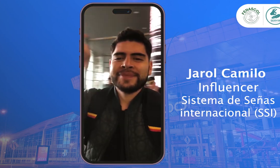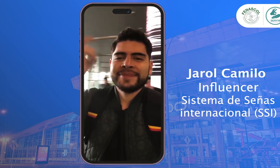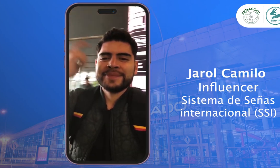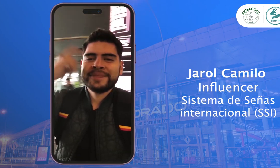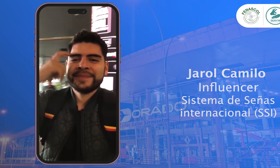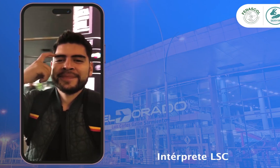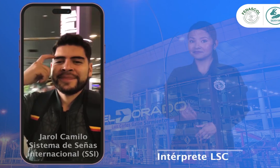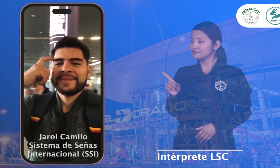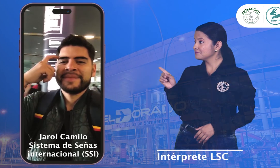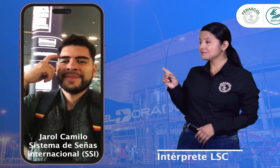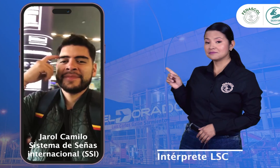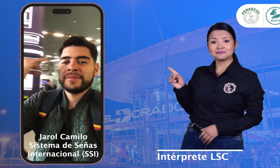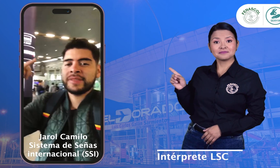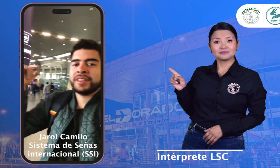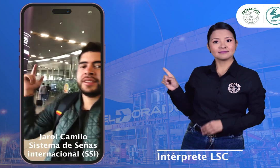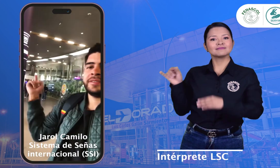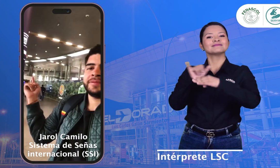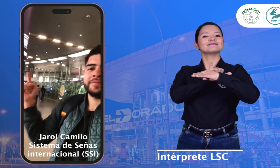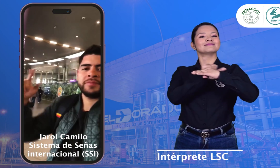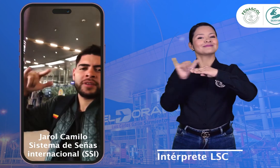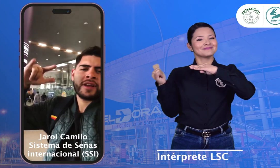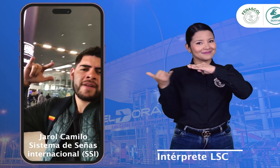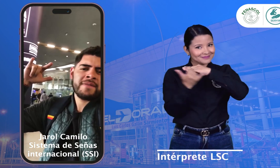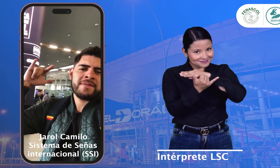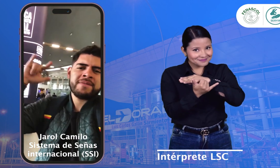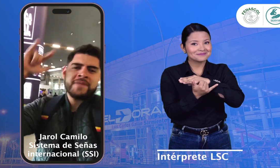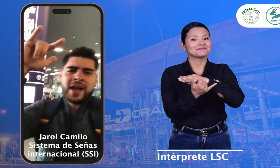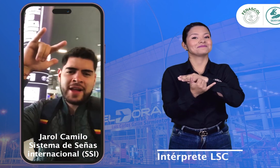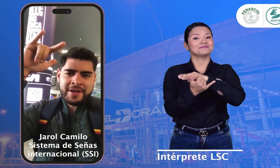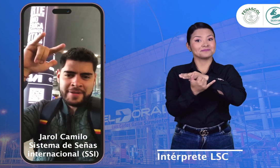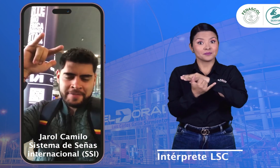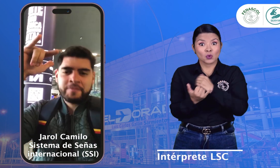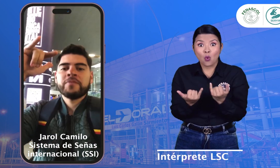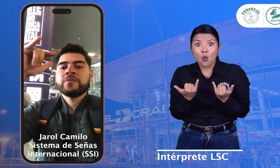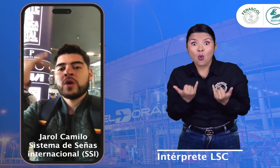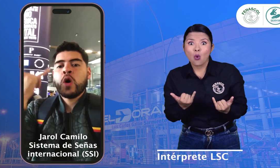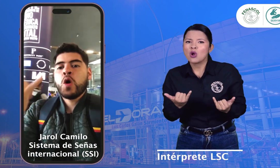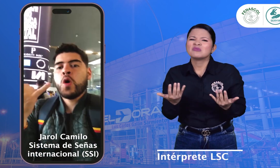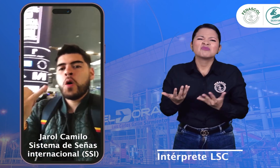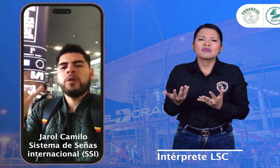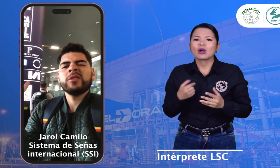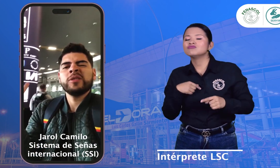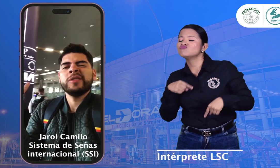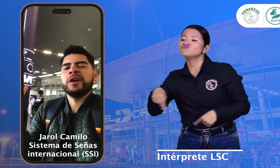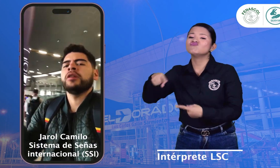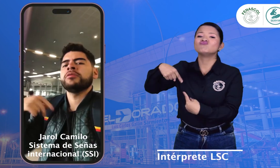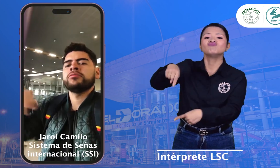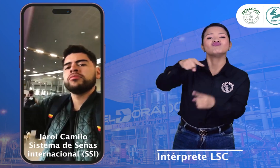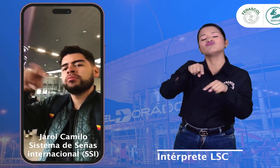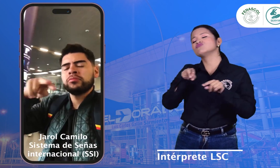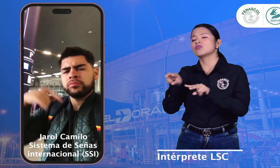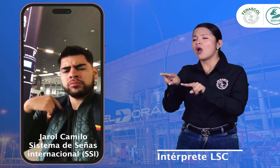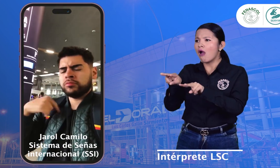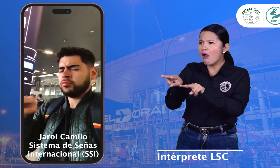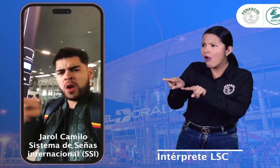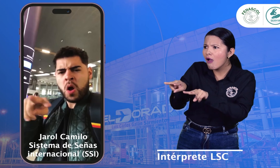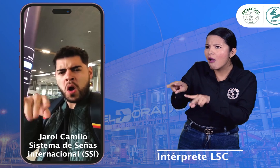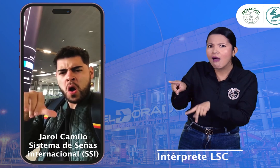Este es el aeropuerto El Dorado. El día de hoy estaba movilizándome por el aeropuerto y vi algo súper